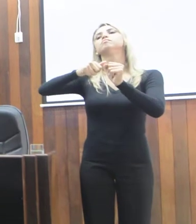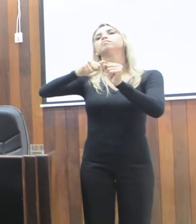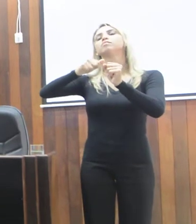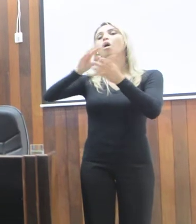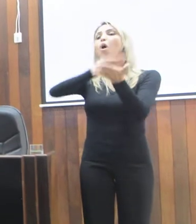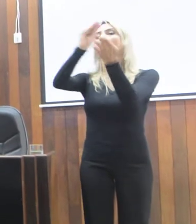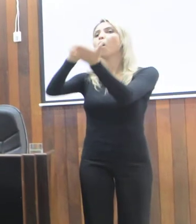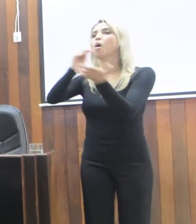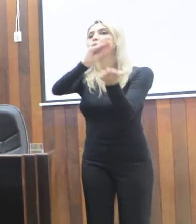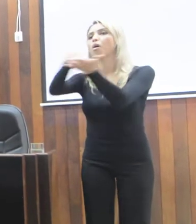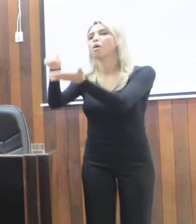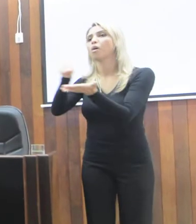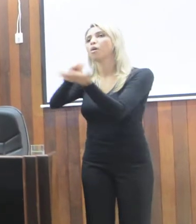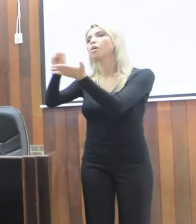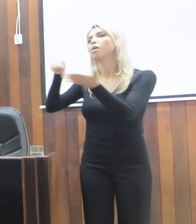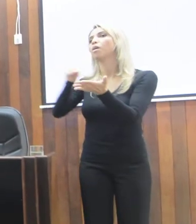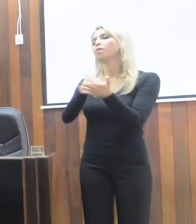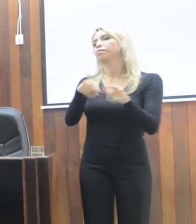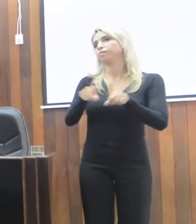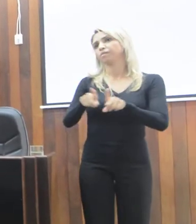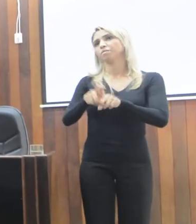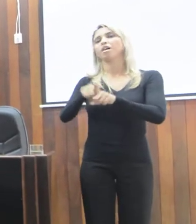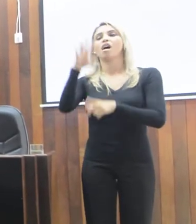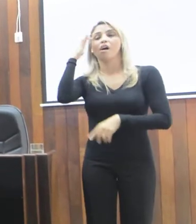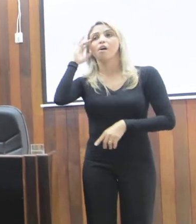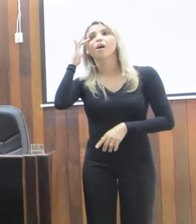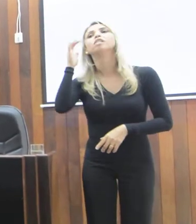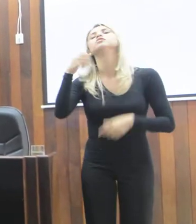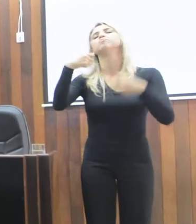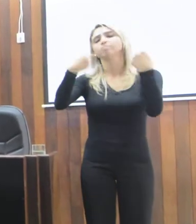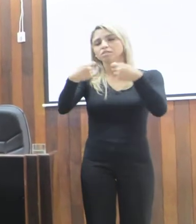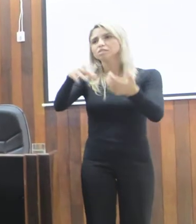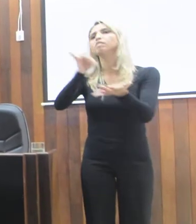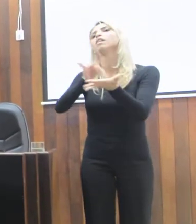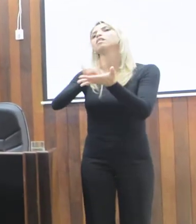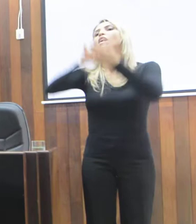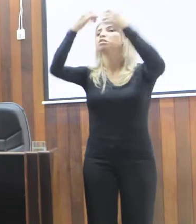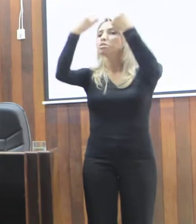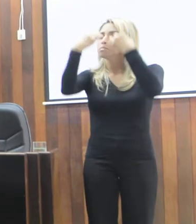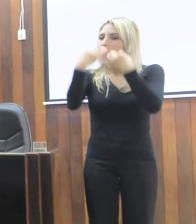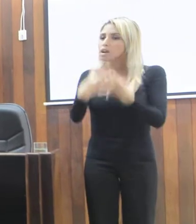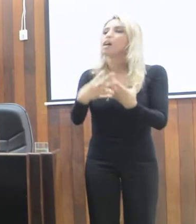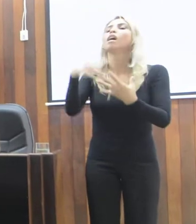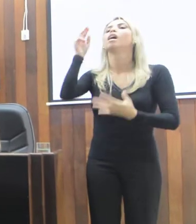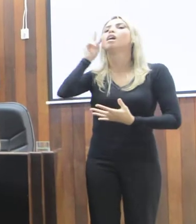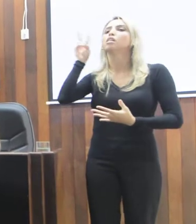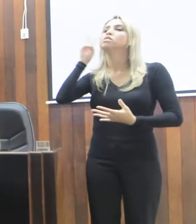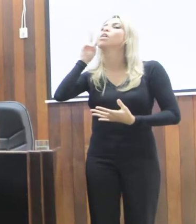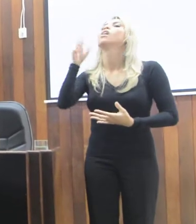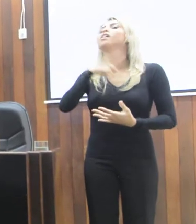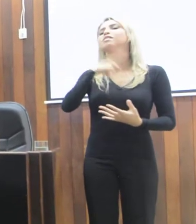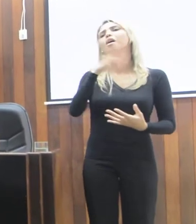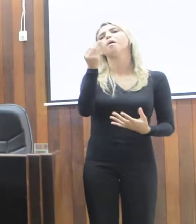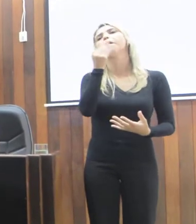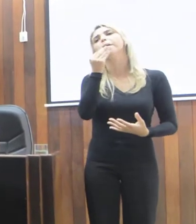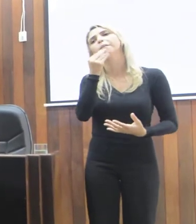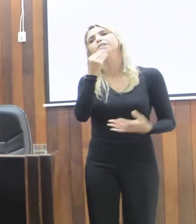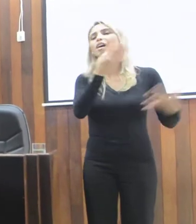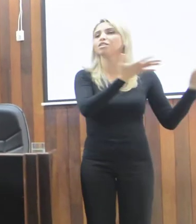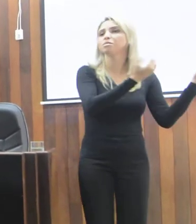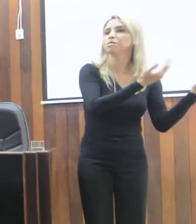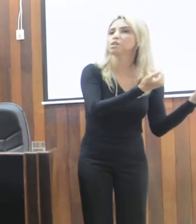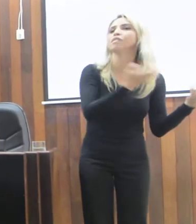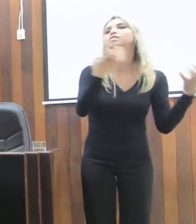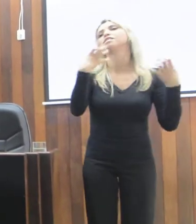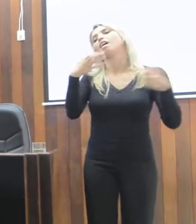Câmara. Então, eu acho que é isso, Luiz. A gente tem que sim contar a história, a gente tem que sim dar oportunidade para essa juventude, que está